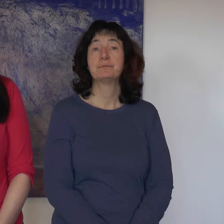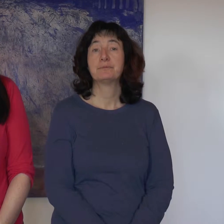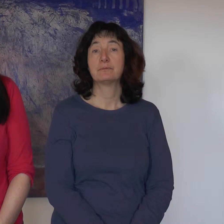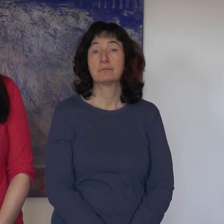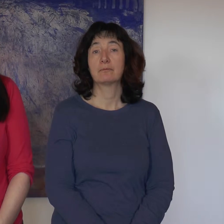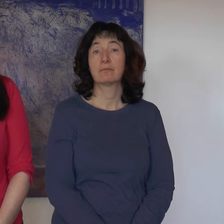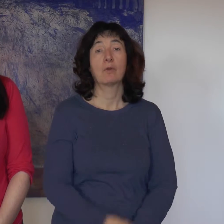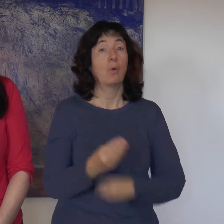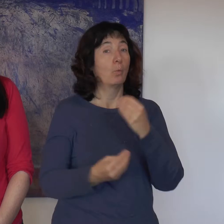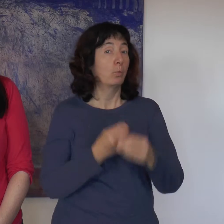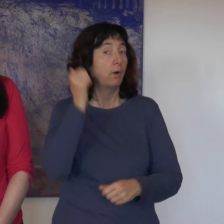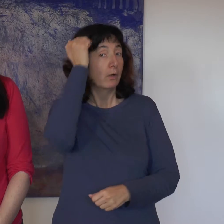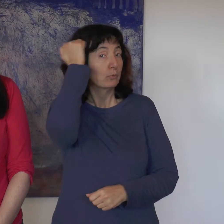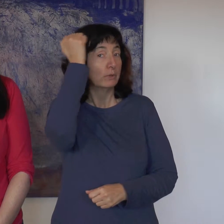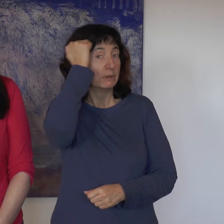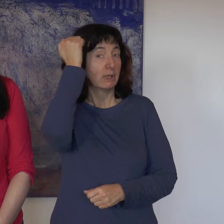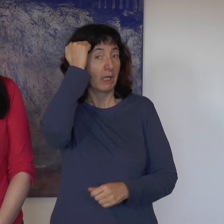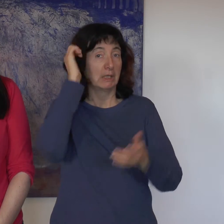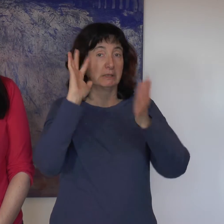ou un atelier Signe-échange.